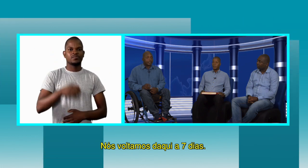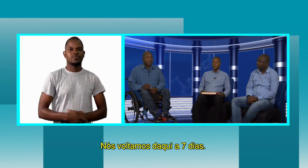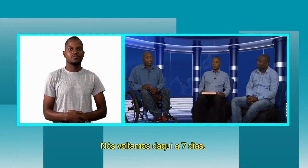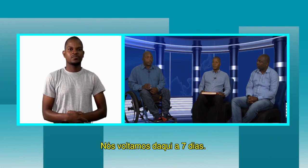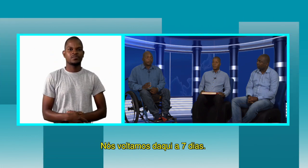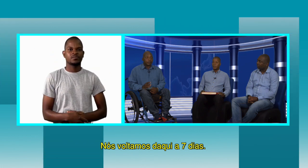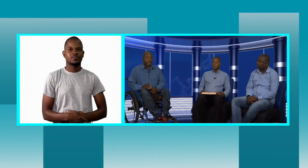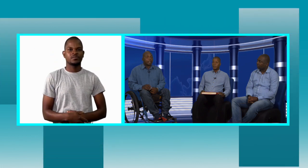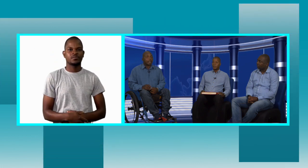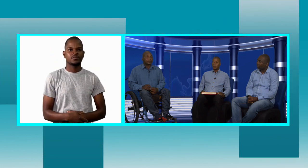dias. Até lá.